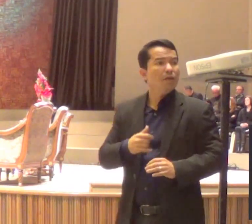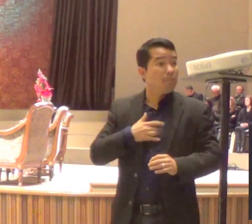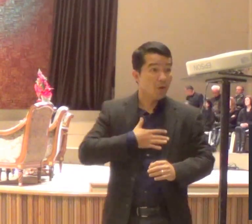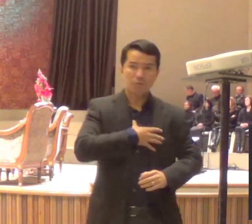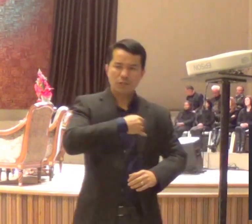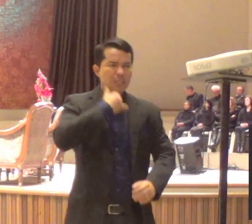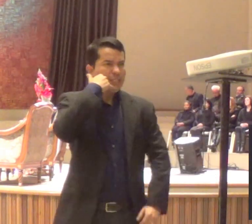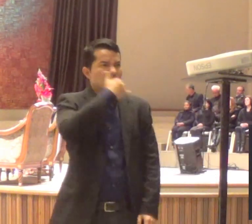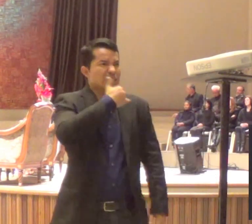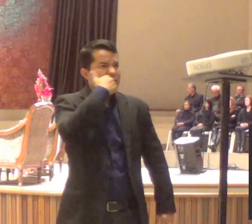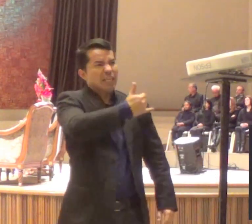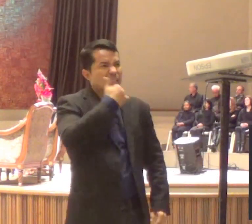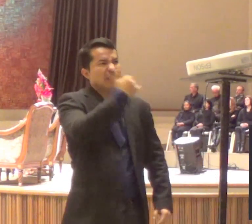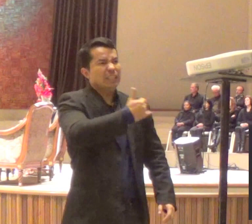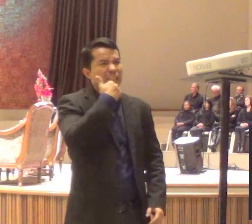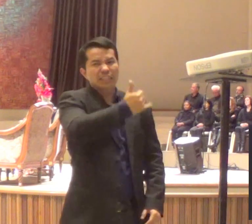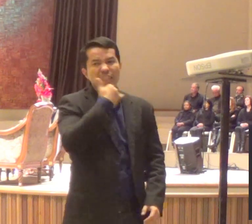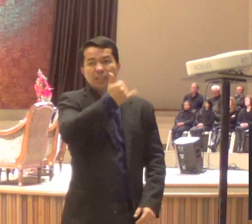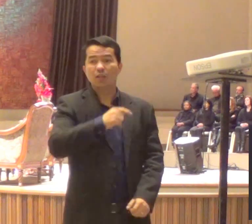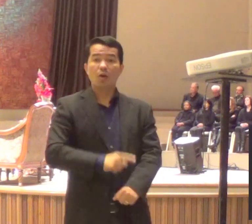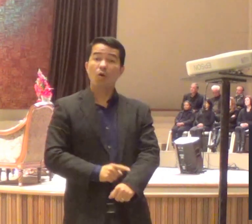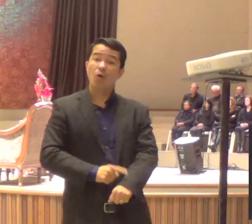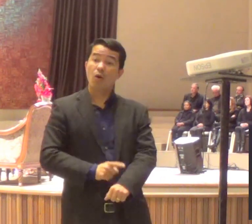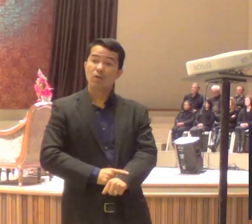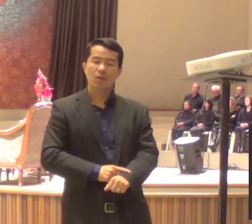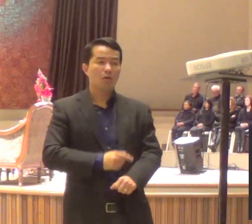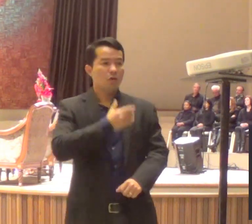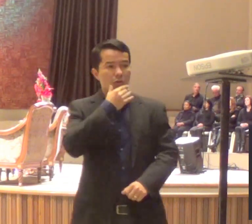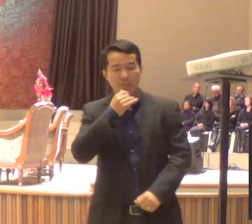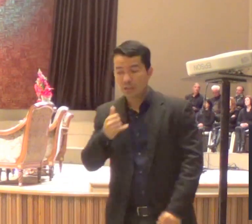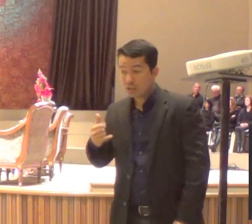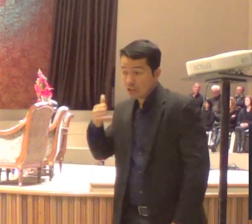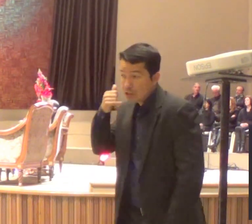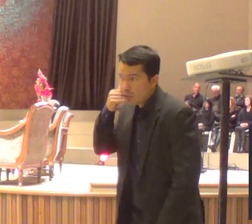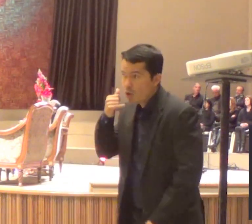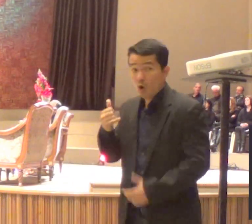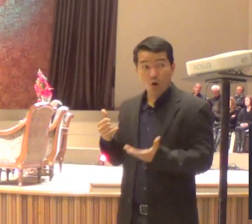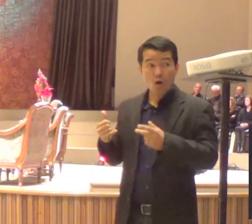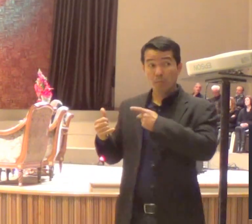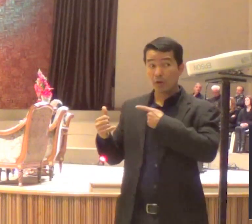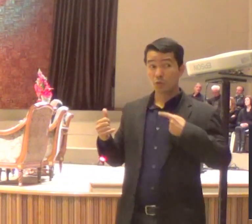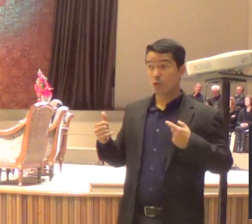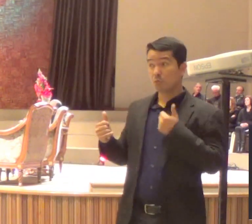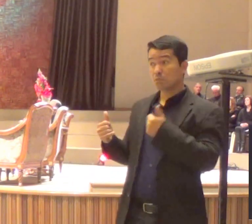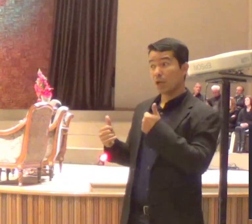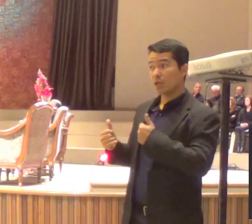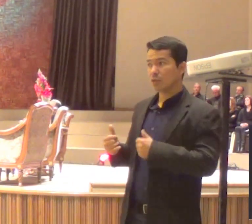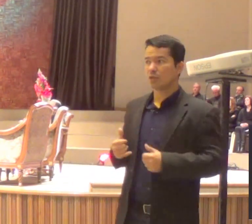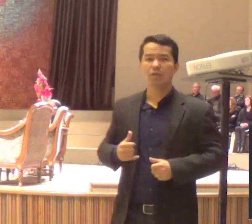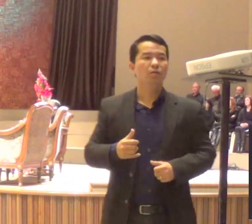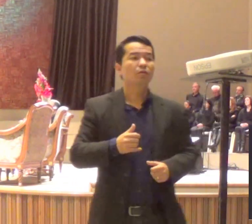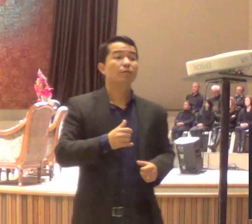ligar, e quando ele atendeu o telefone, oi pastor, tudo bem? A primeira coisa, onde você está?